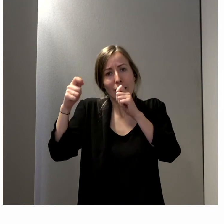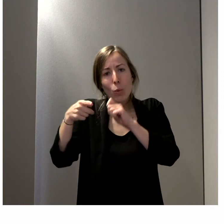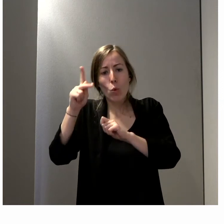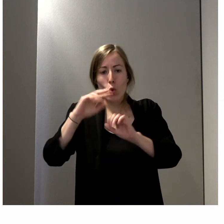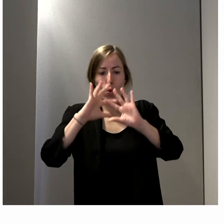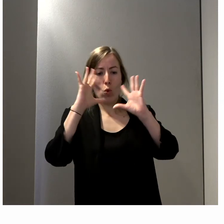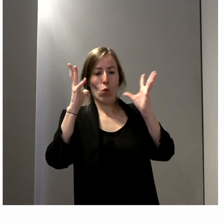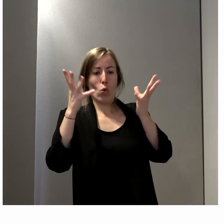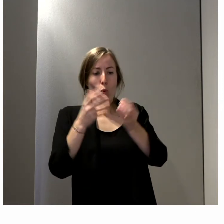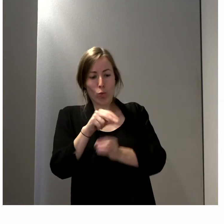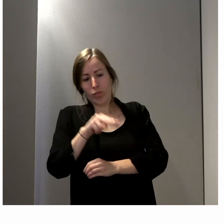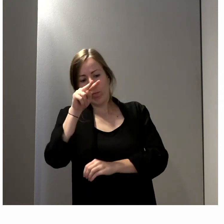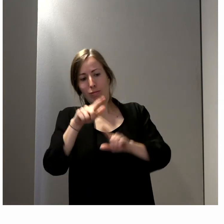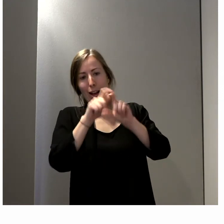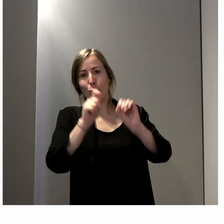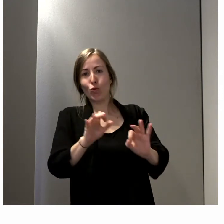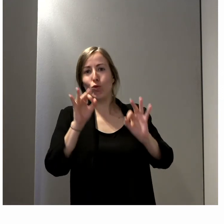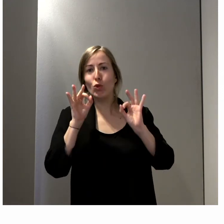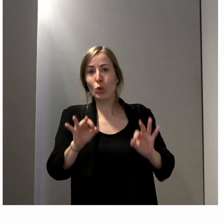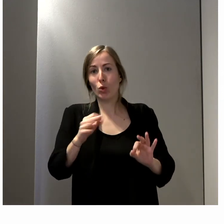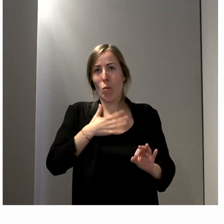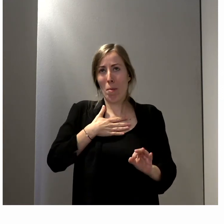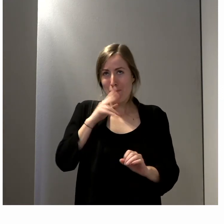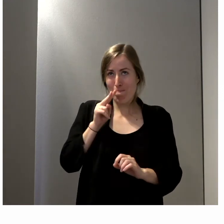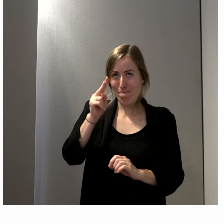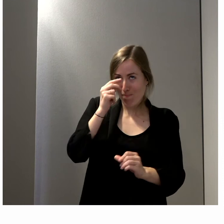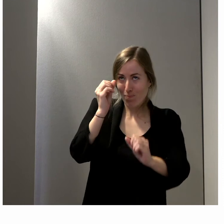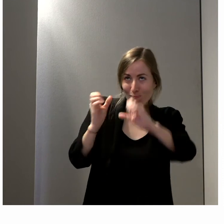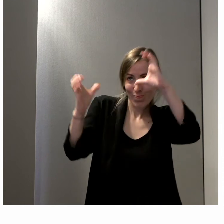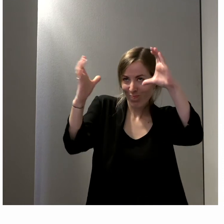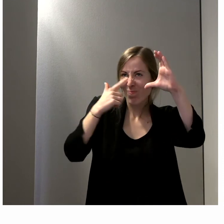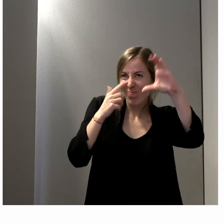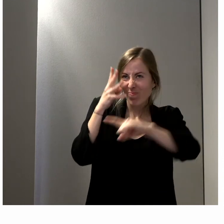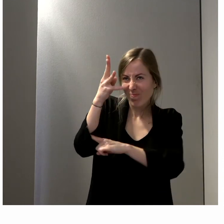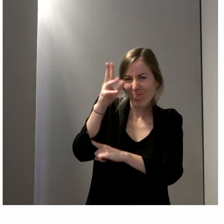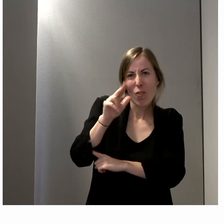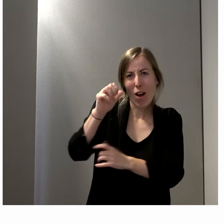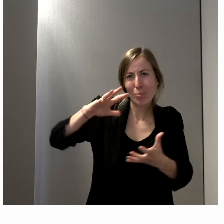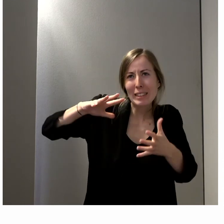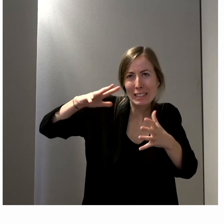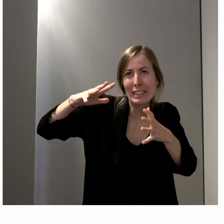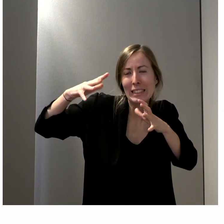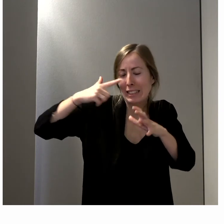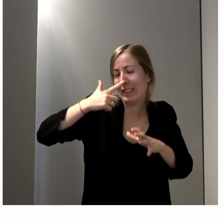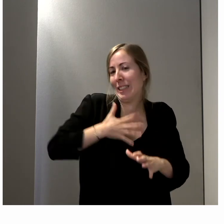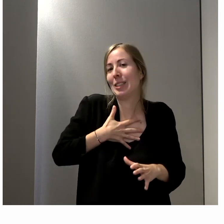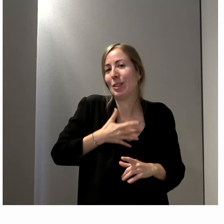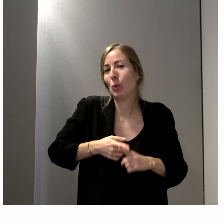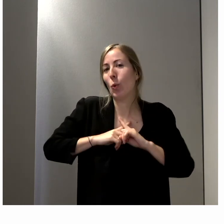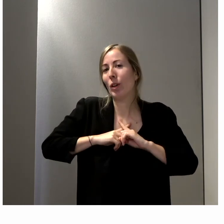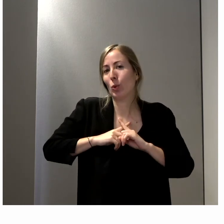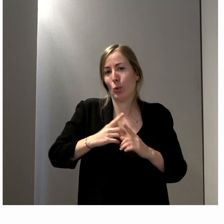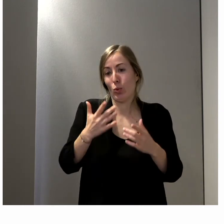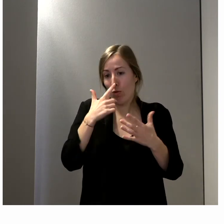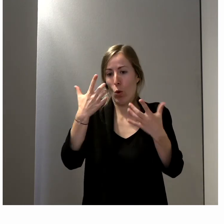plus bienveillant, et je suis optimiste par rapport au fait qu'on puisse avancer justement dans cette démocratie